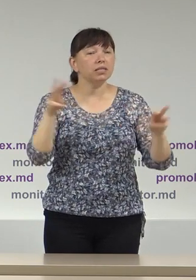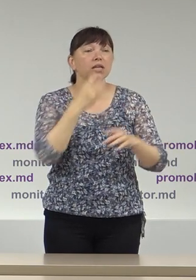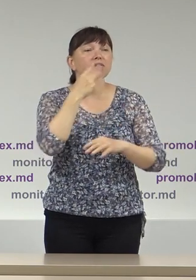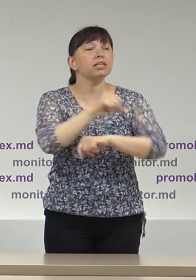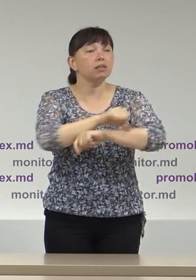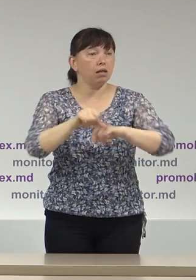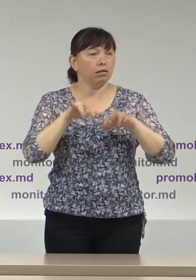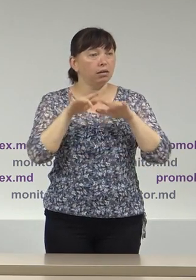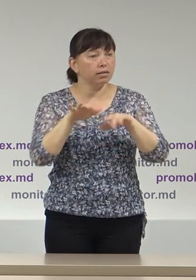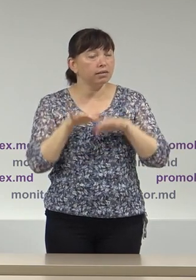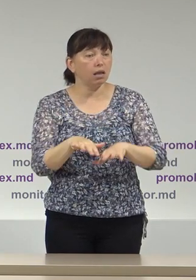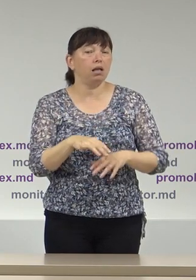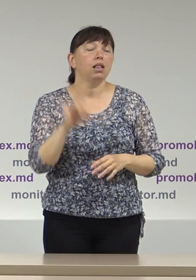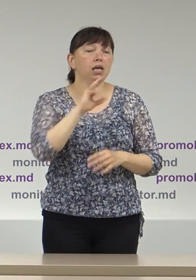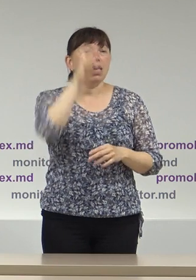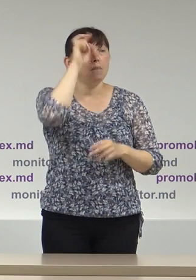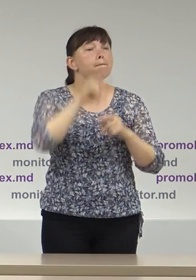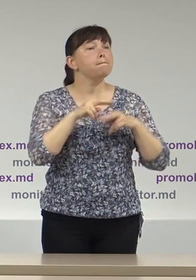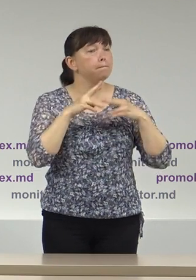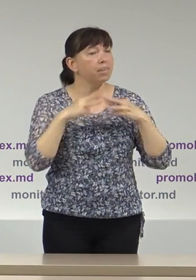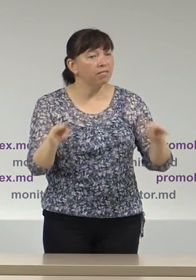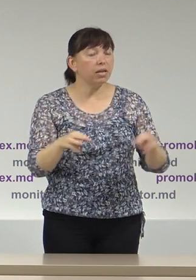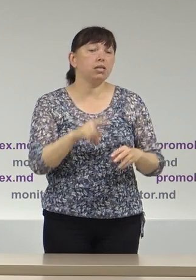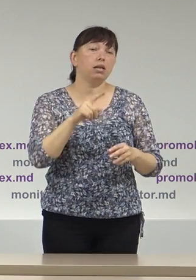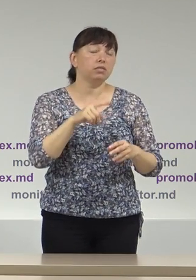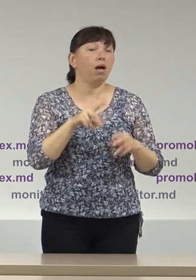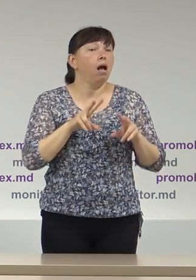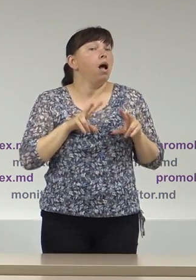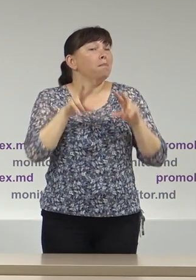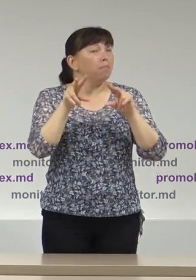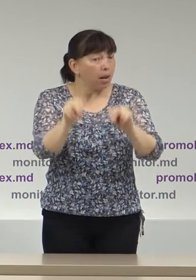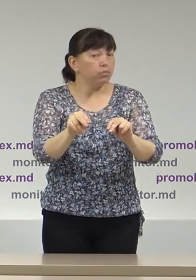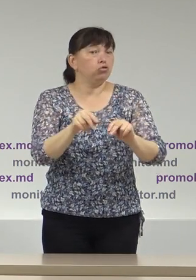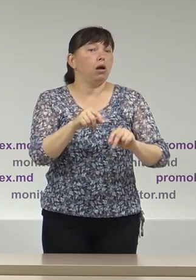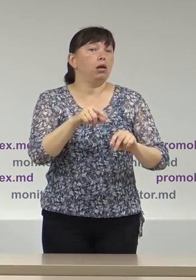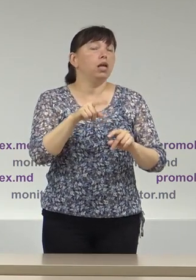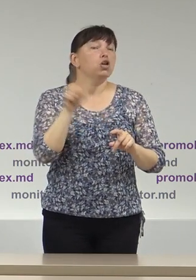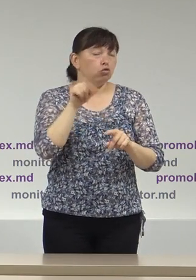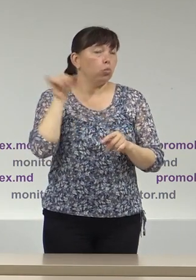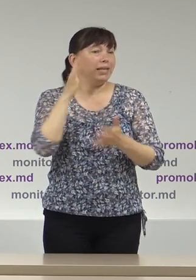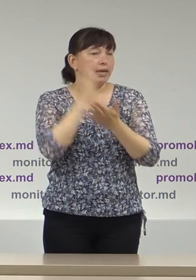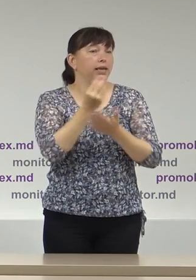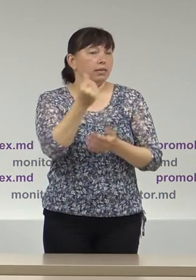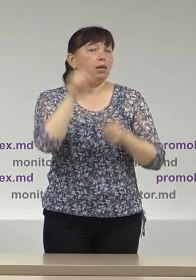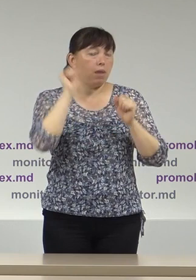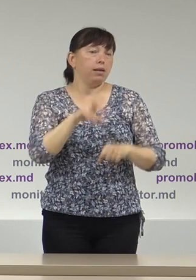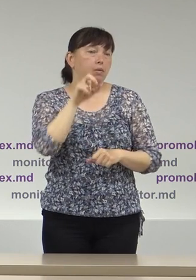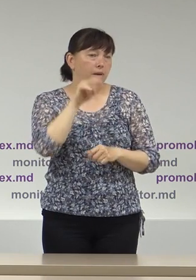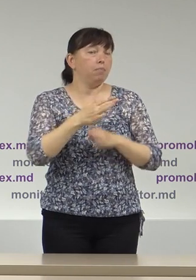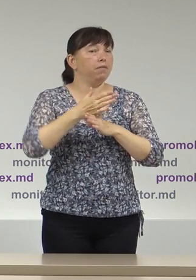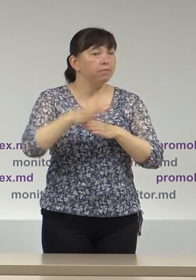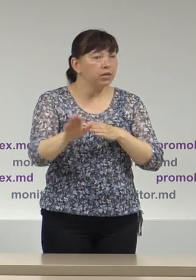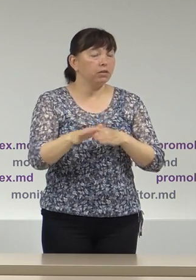Integrării Europene și Guvernul ar fi garantat sau garantează existența resurselor financiare, pun la